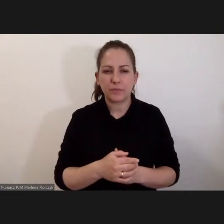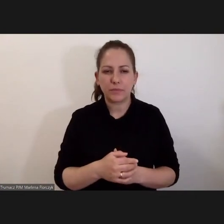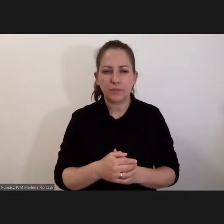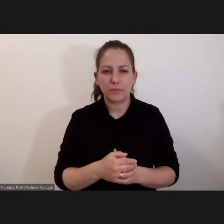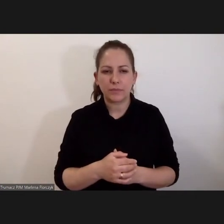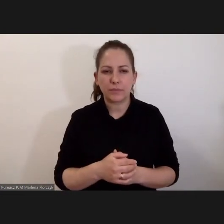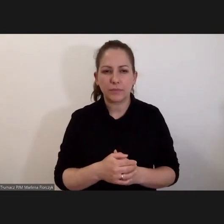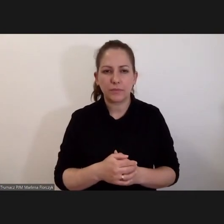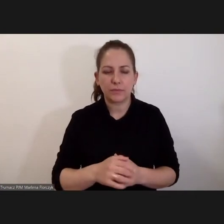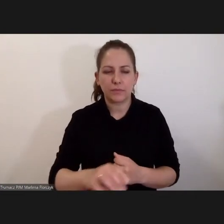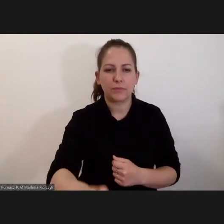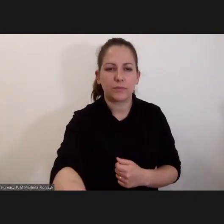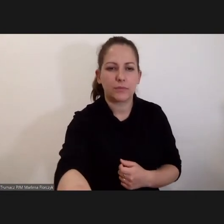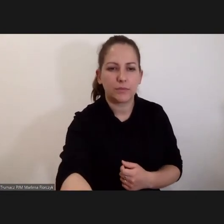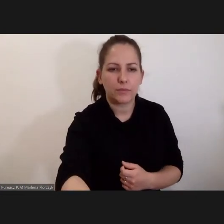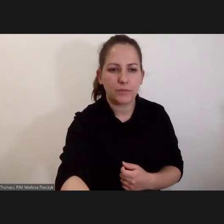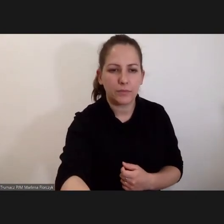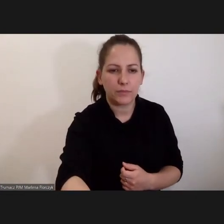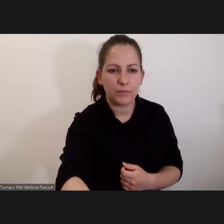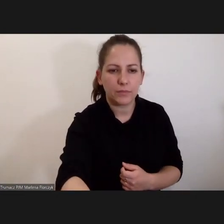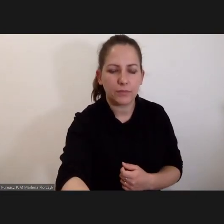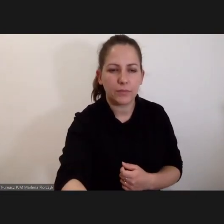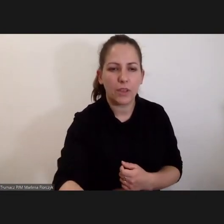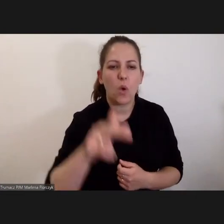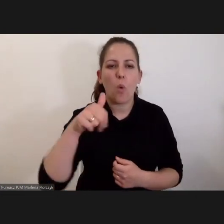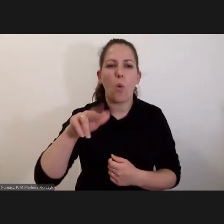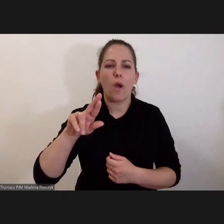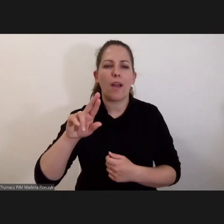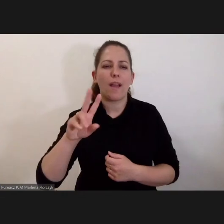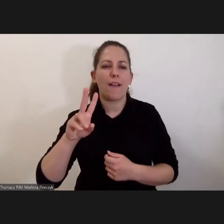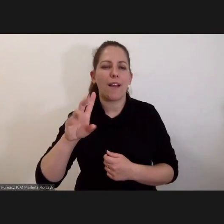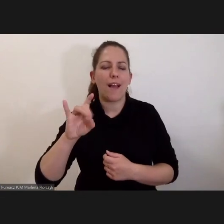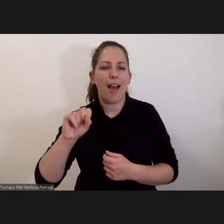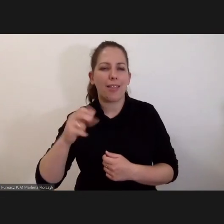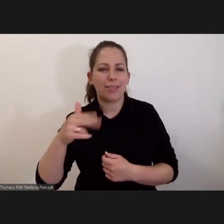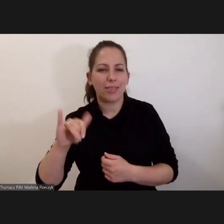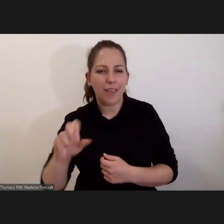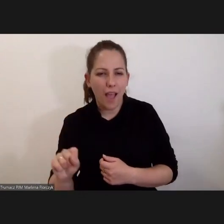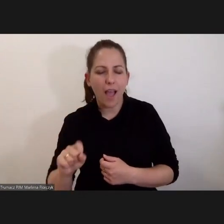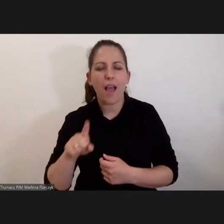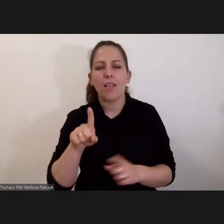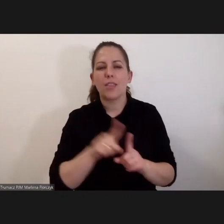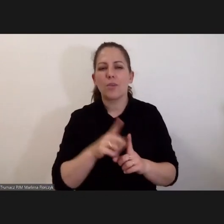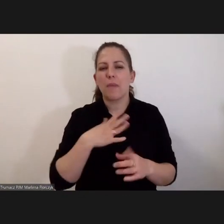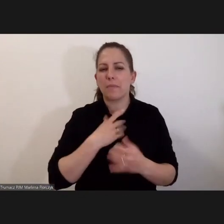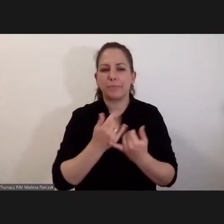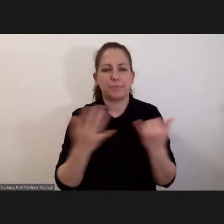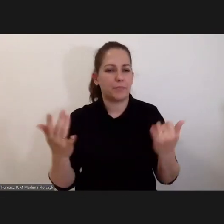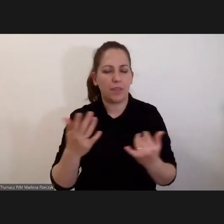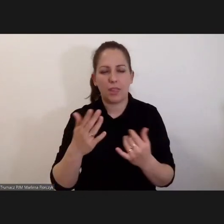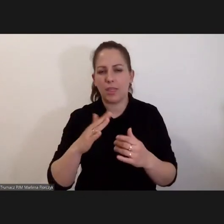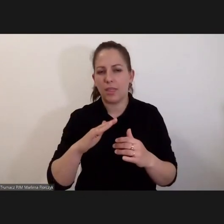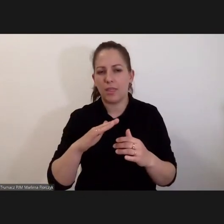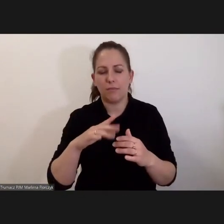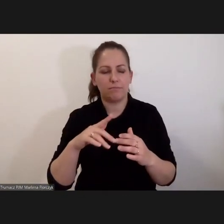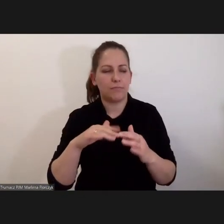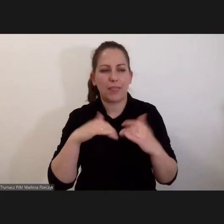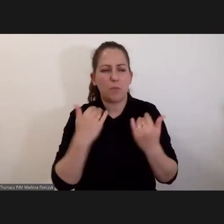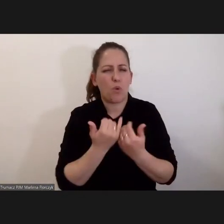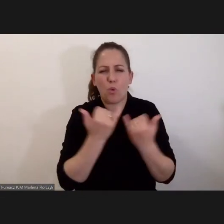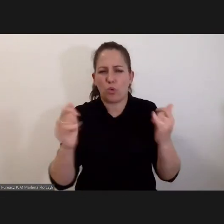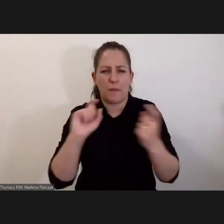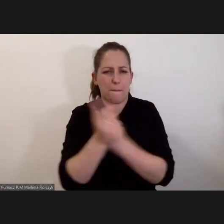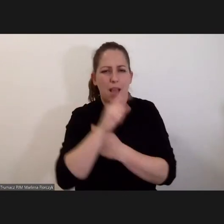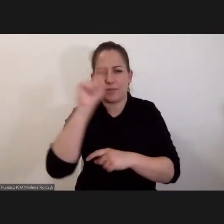zbrodni południonych w Były Jugosławii. W Rwandzie mamy kilka hybrydowych takich karnych Trybunałów, które funkcjonują w różnych częściach świata z